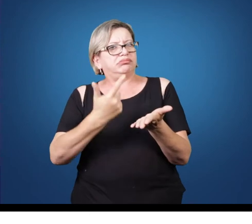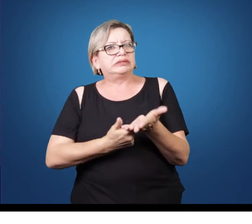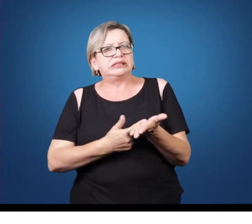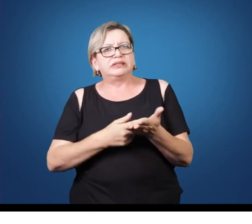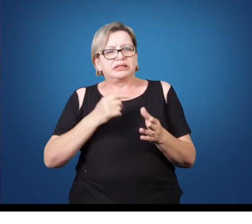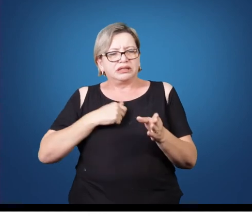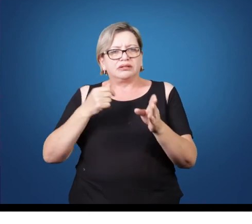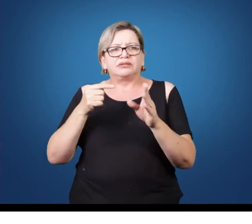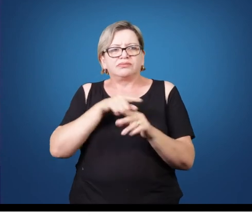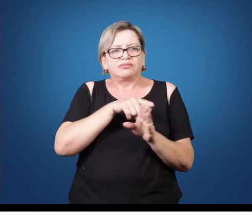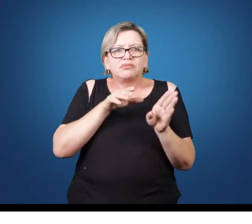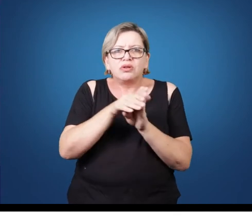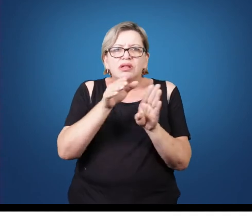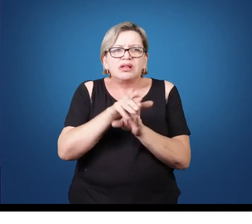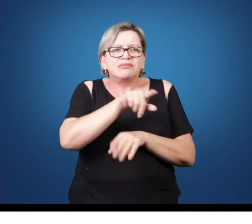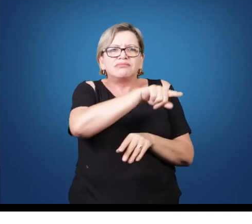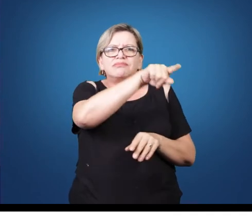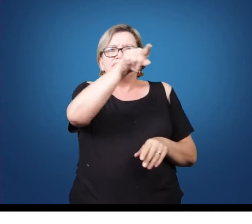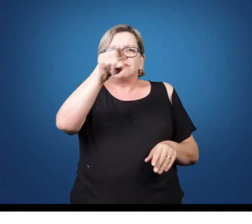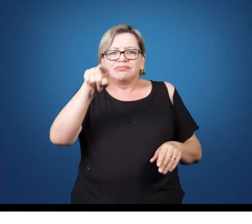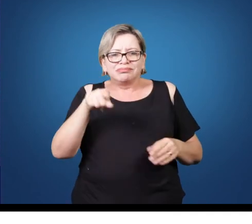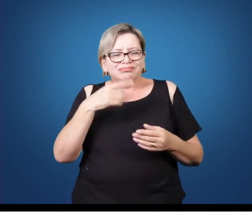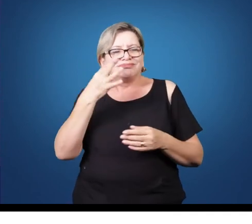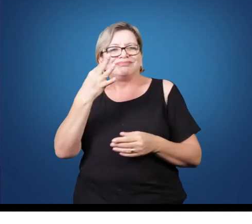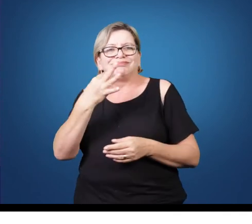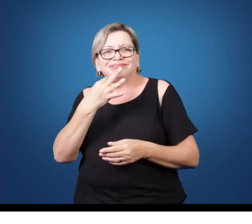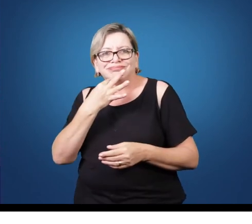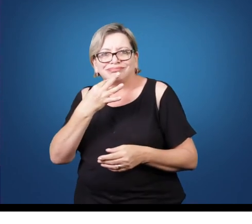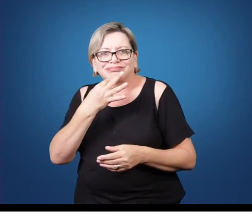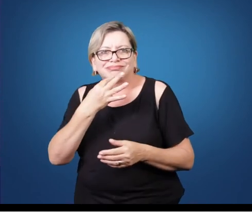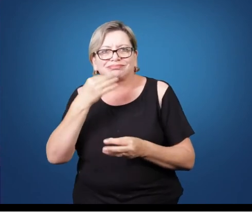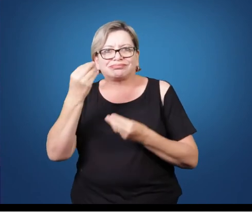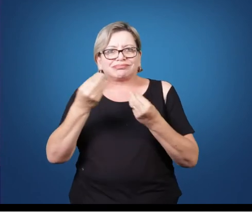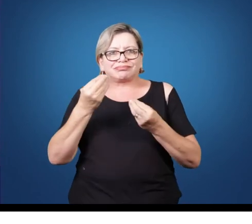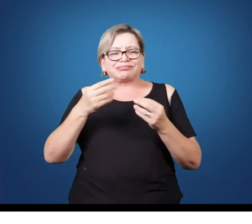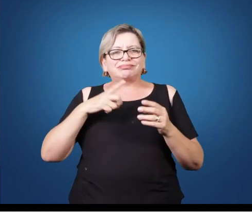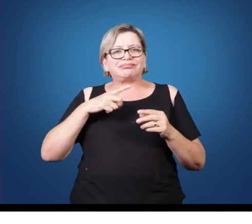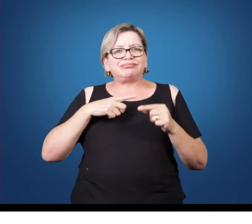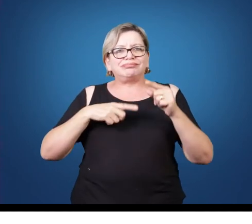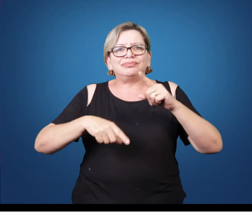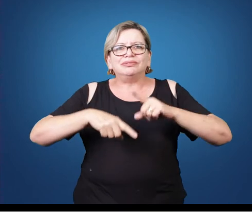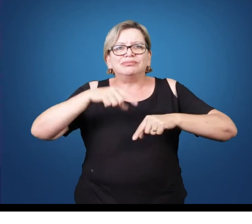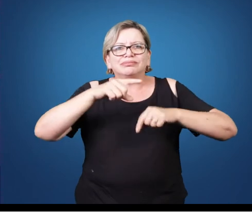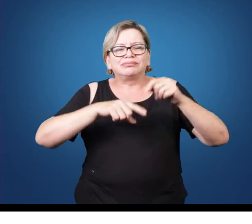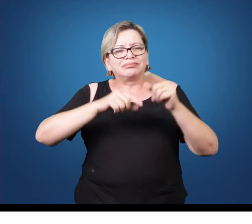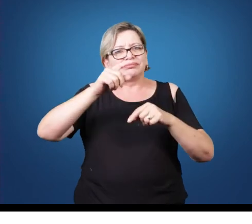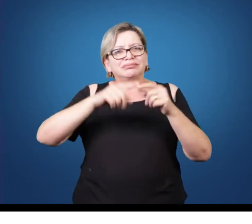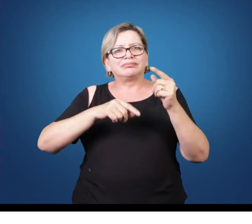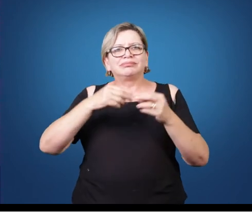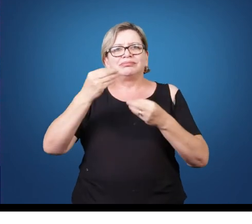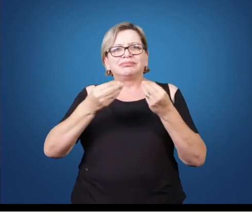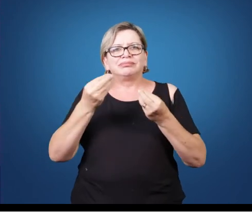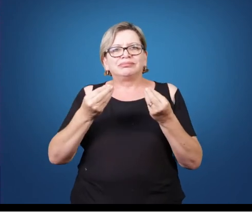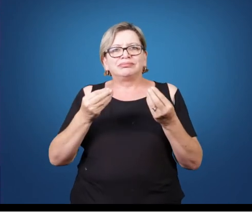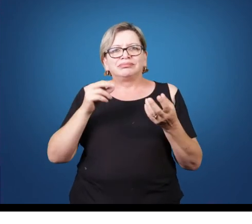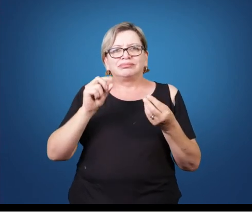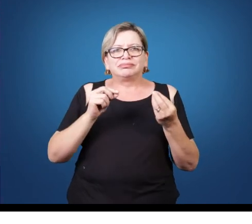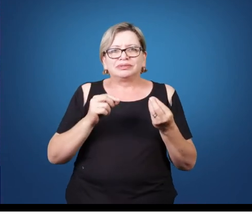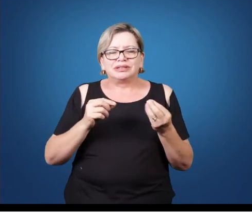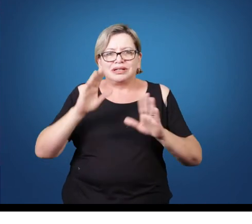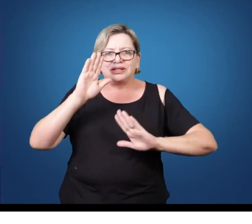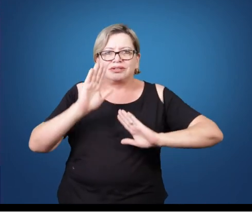que é uma sugestão de conhecer, compostores que geralmente mesclam esses materiais, colocam em agenciamento, sem muito